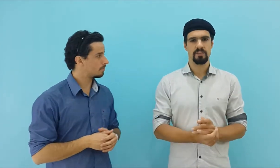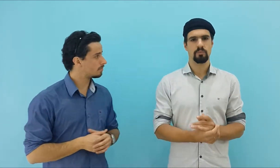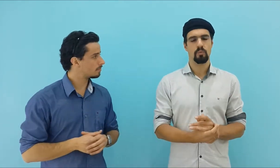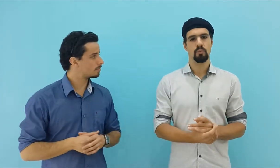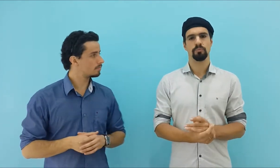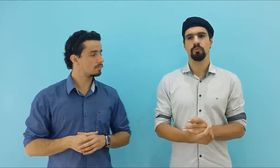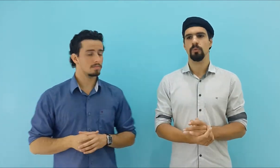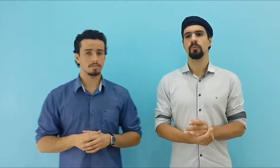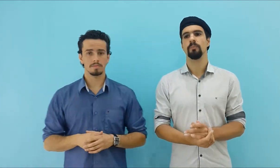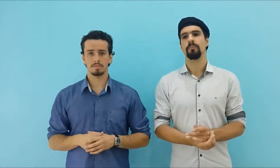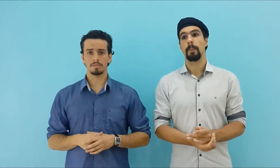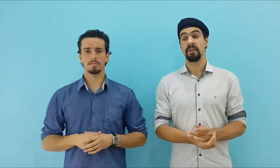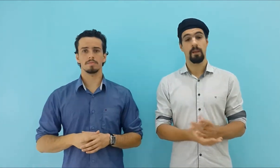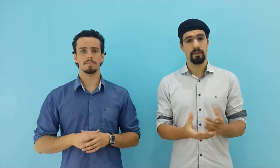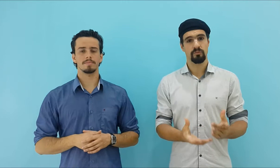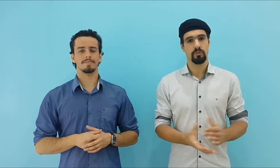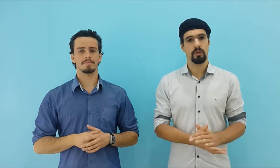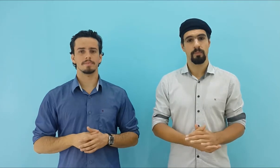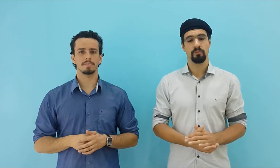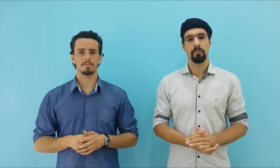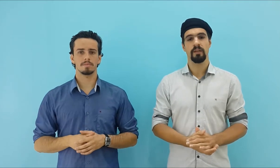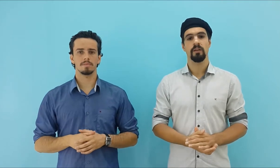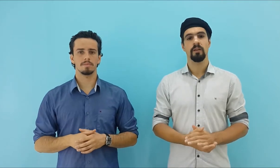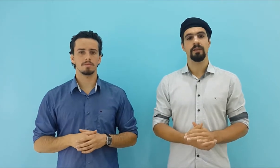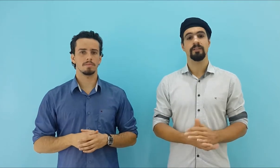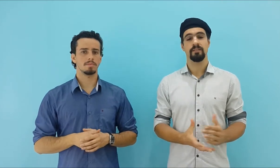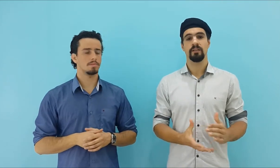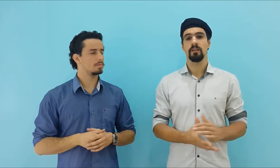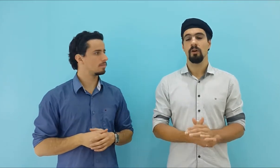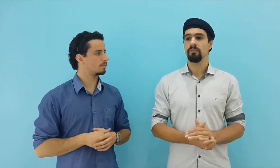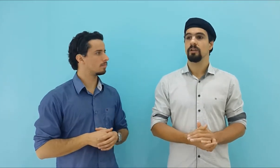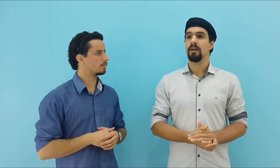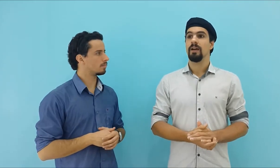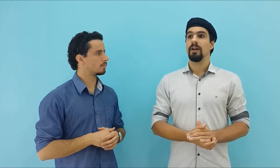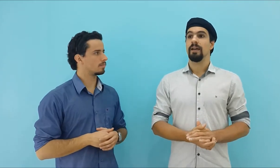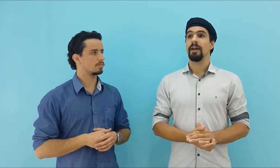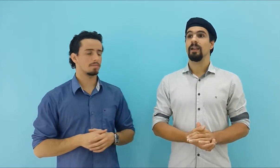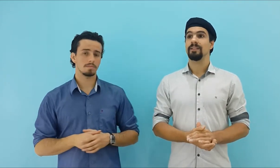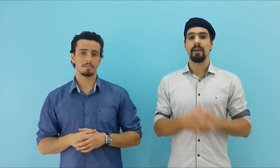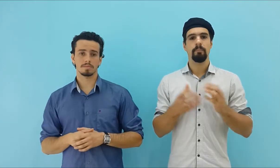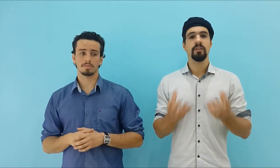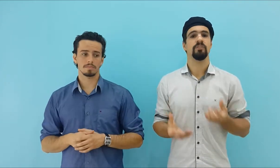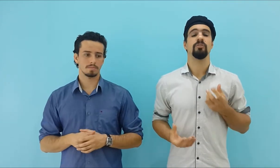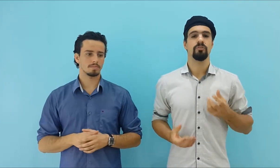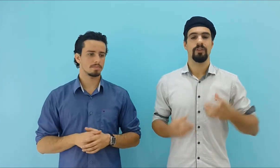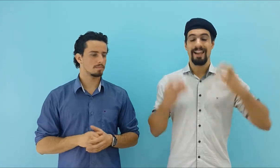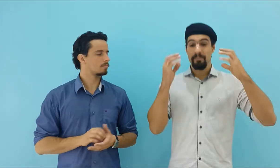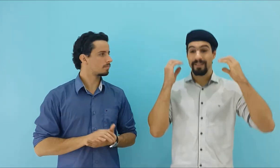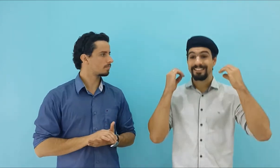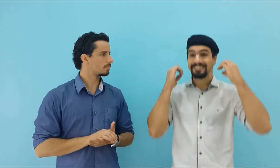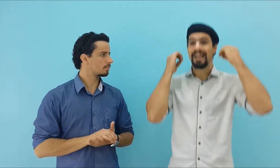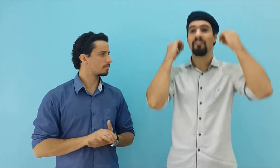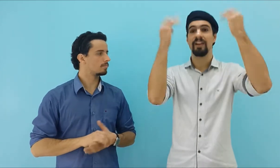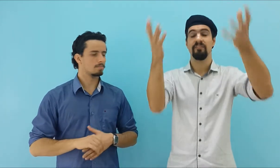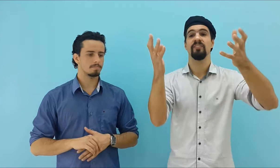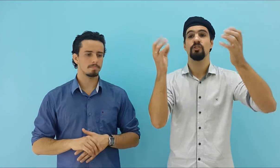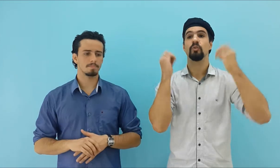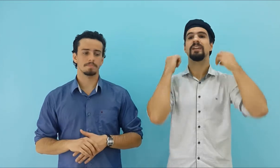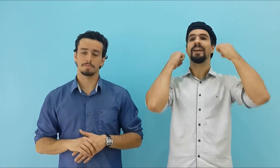fazendo um concurso público e ela passou, ela passou bem em 69, ela sabia disso, ela pensava lá na frente o que